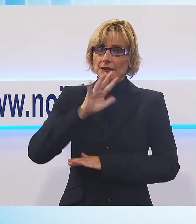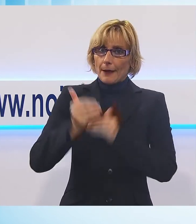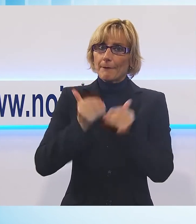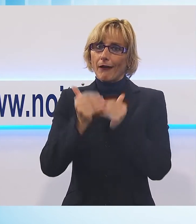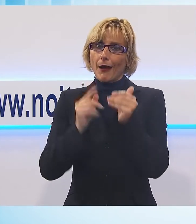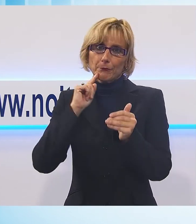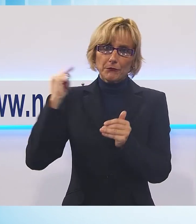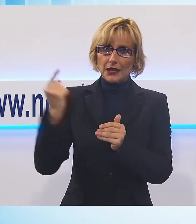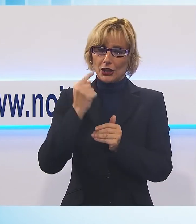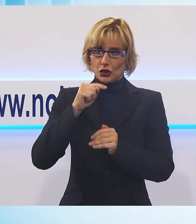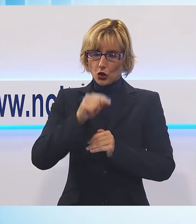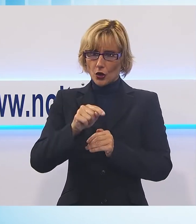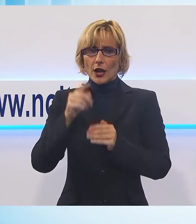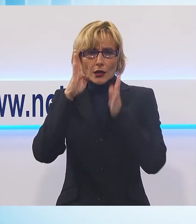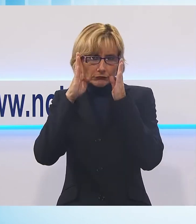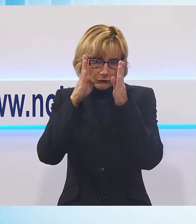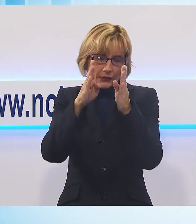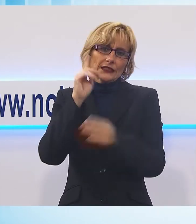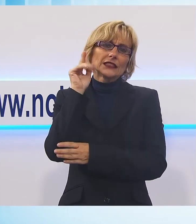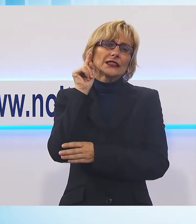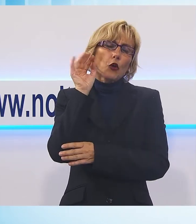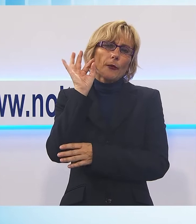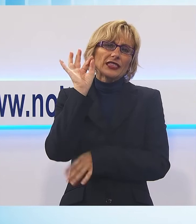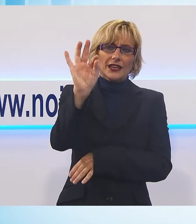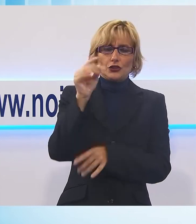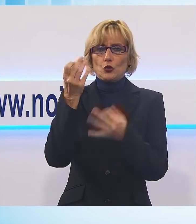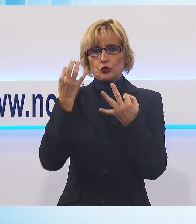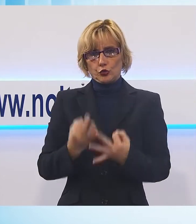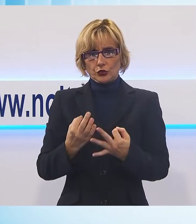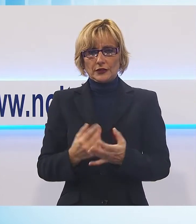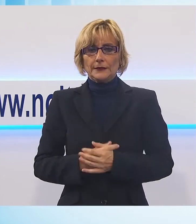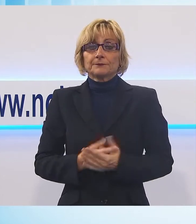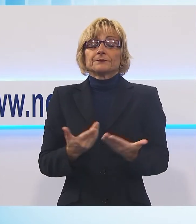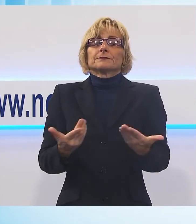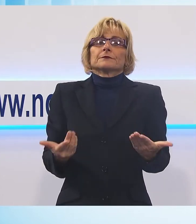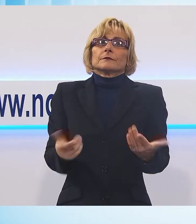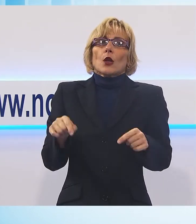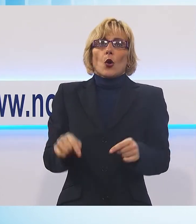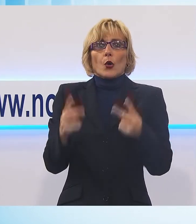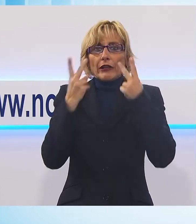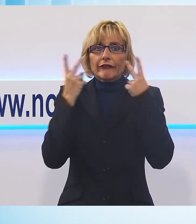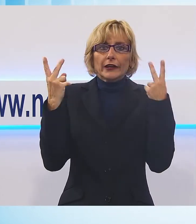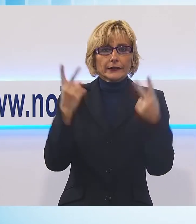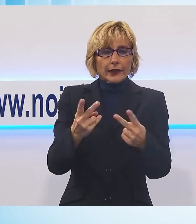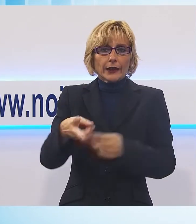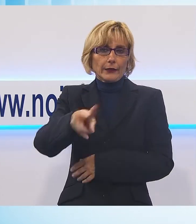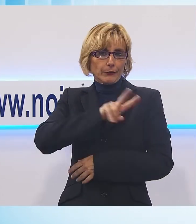andare nella direzione giusta Ora naturalmente vedremo come